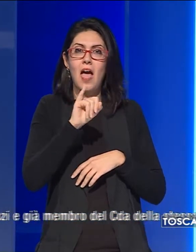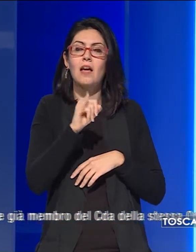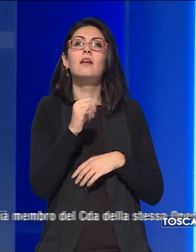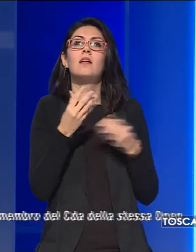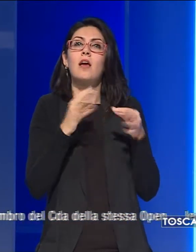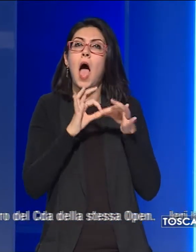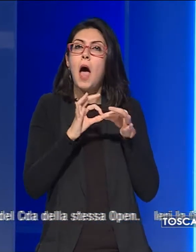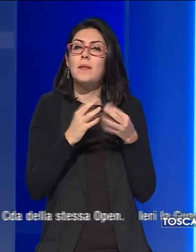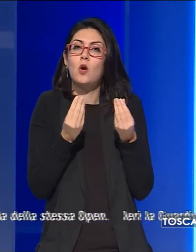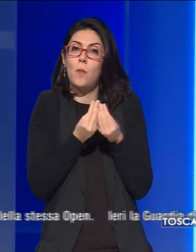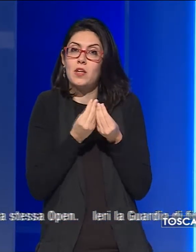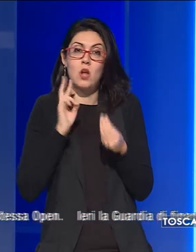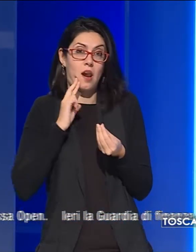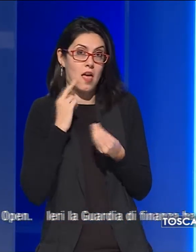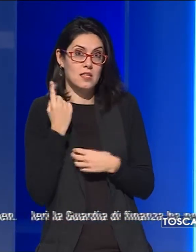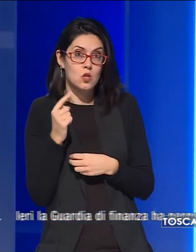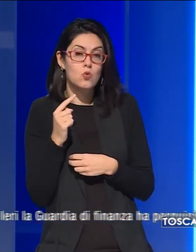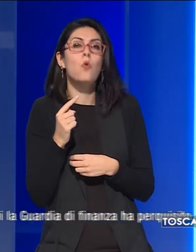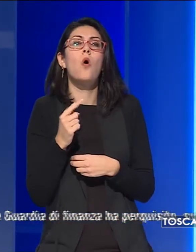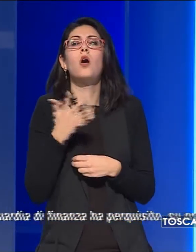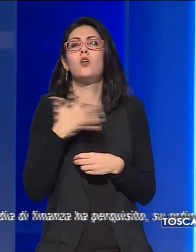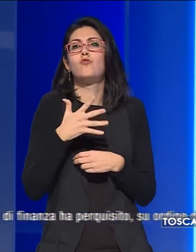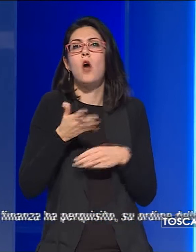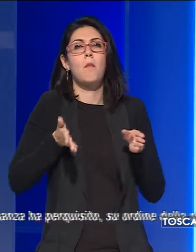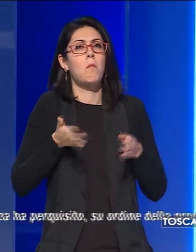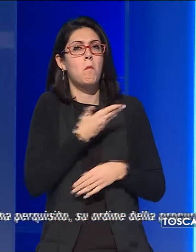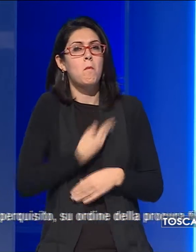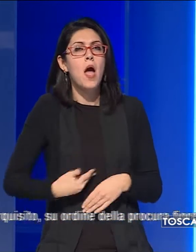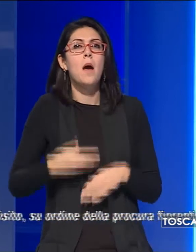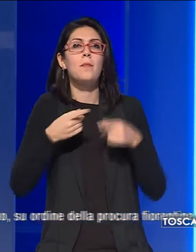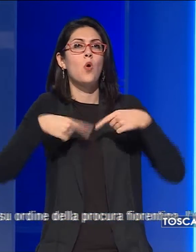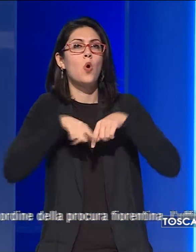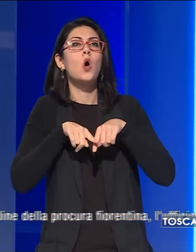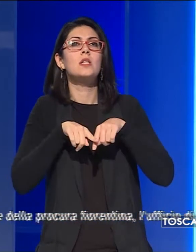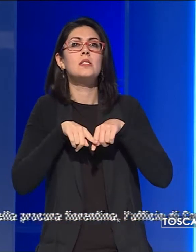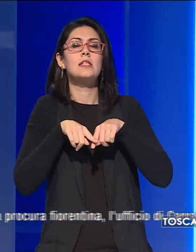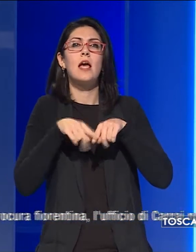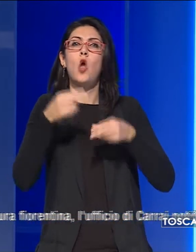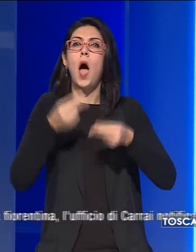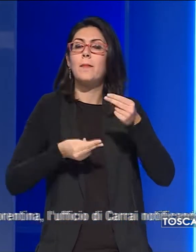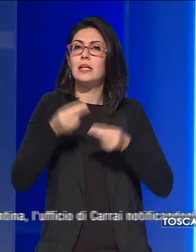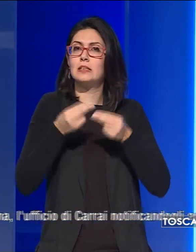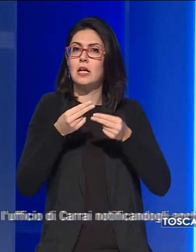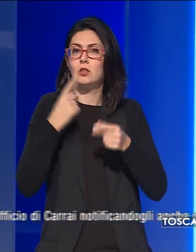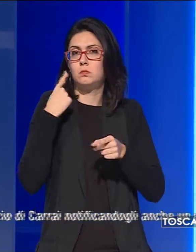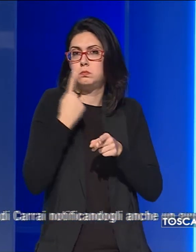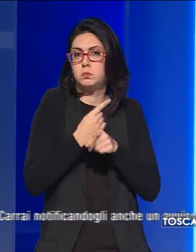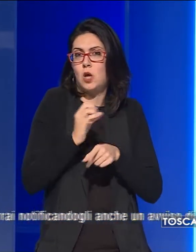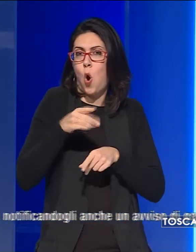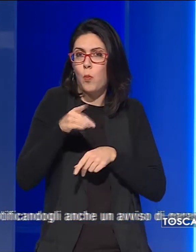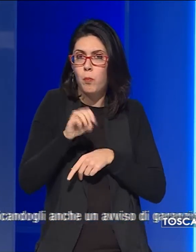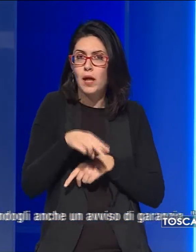di Matteo Renzi, è già membro del Consiglio di Amministrazione della stessa Open.